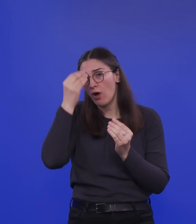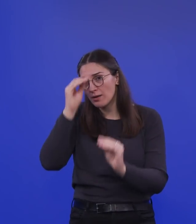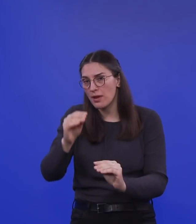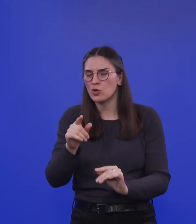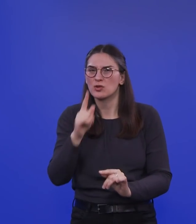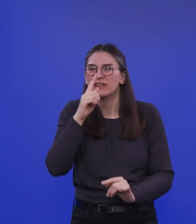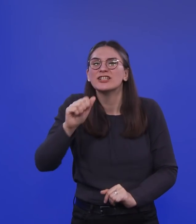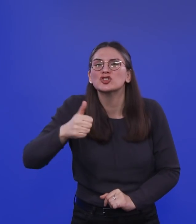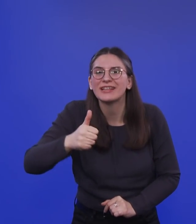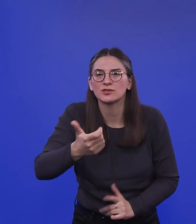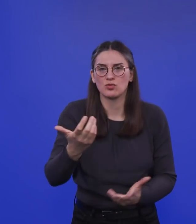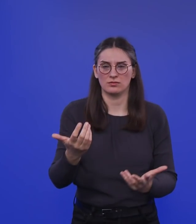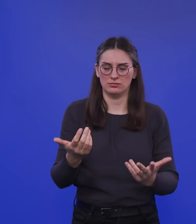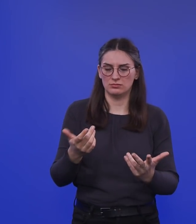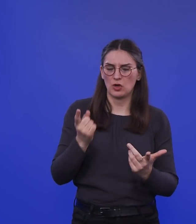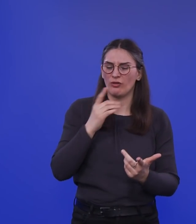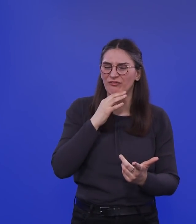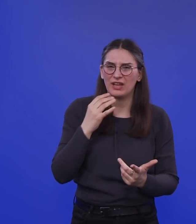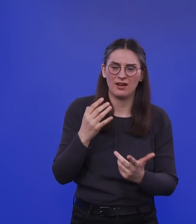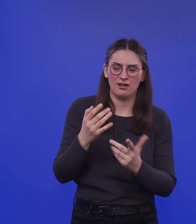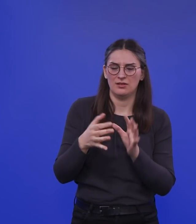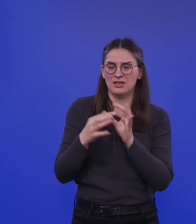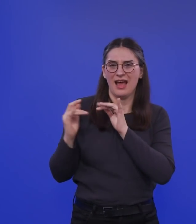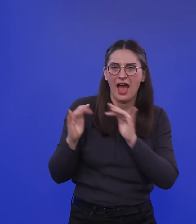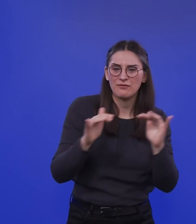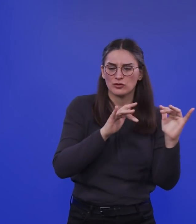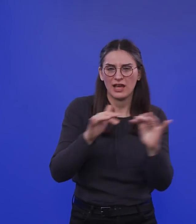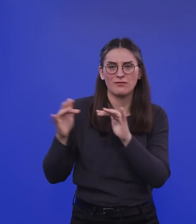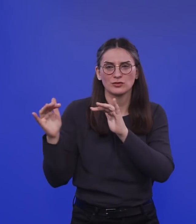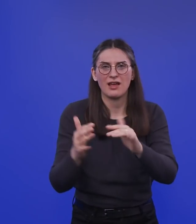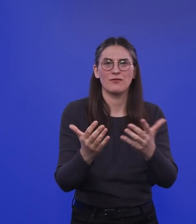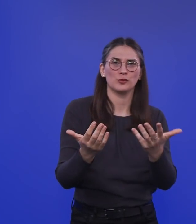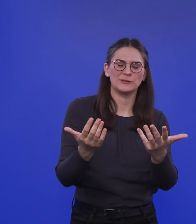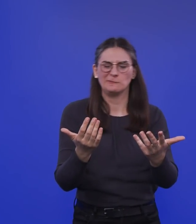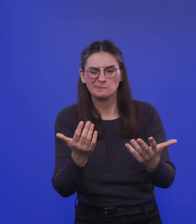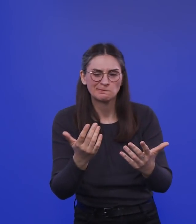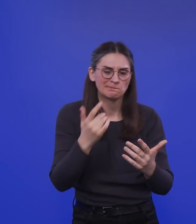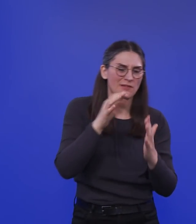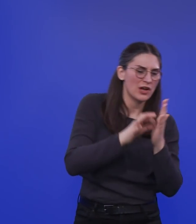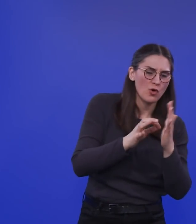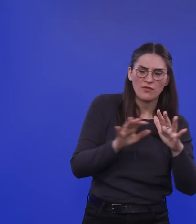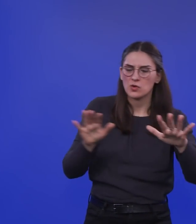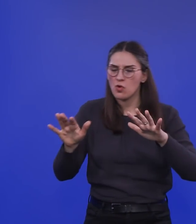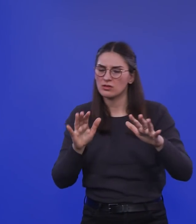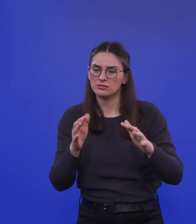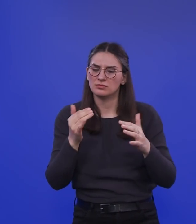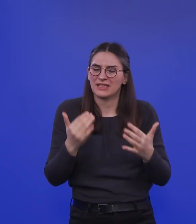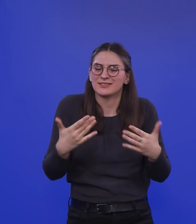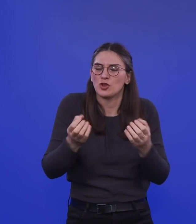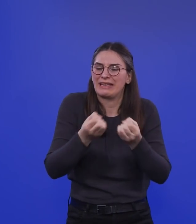Schätzungen und das ist von vielen Dingen, vielen Einflussfaktoren abhängig. Niemand kann im Moment ganz genau sagen, auf welche logistischen